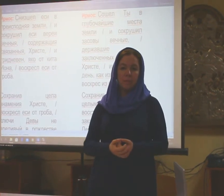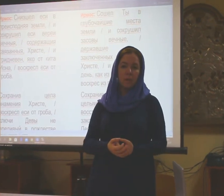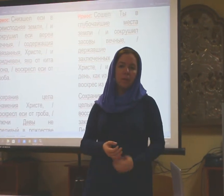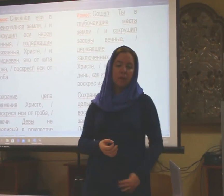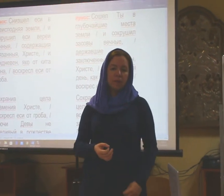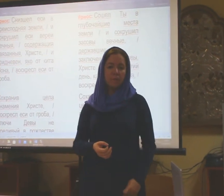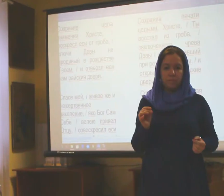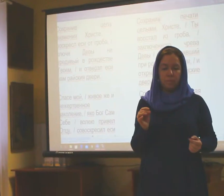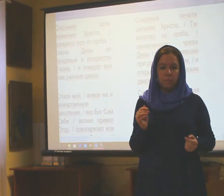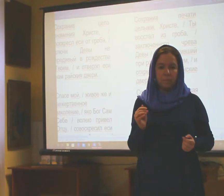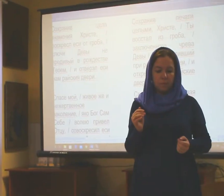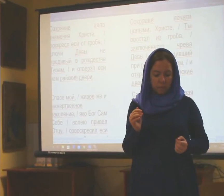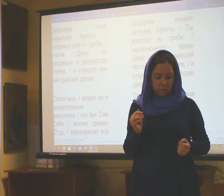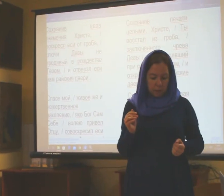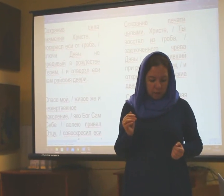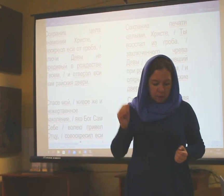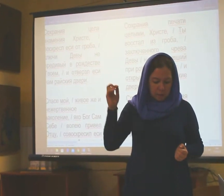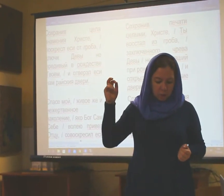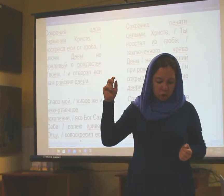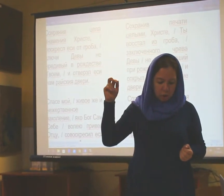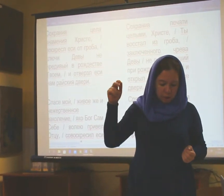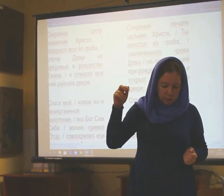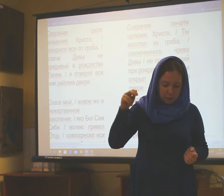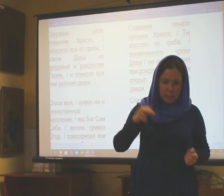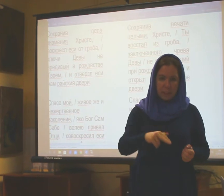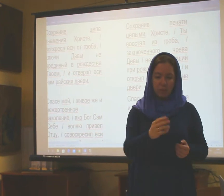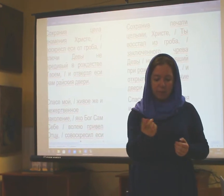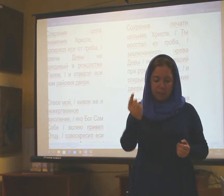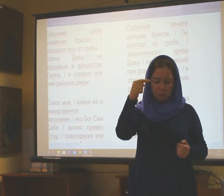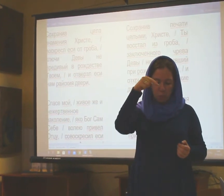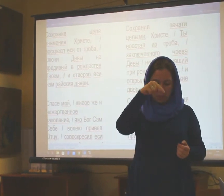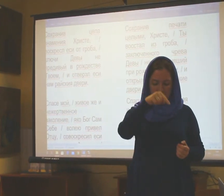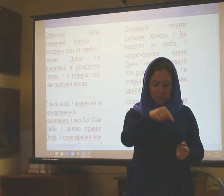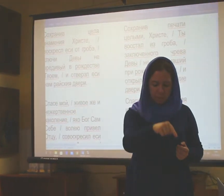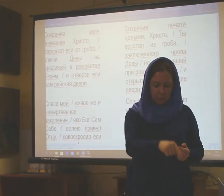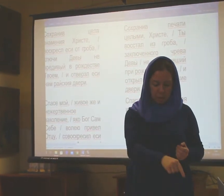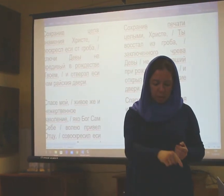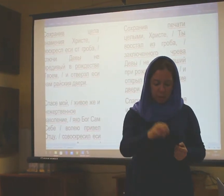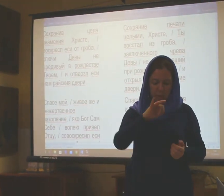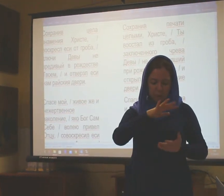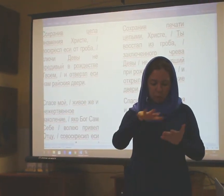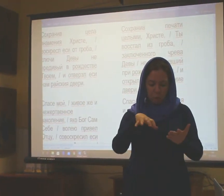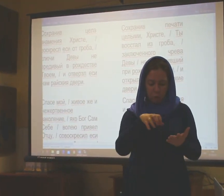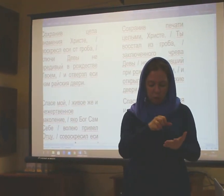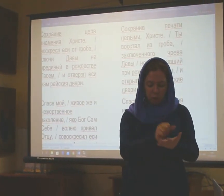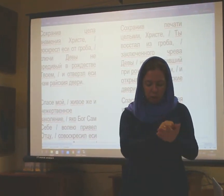Нормально? Что это значит? Смешил Еси преисподнее земли и сокрушил